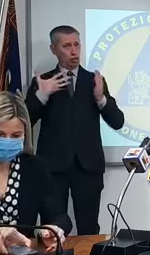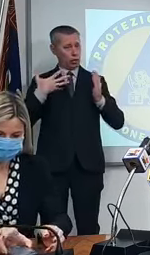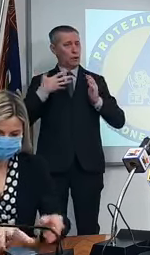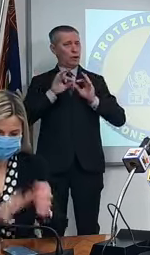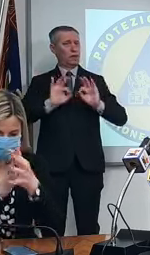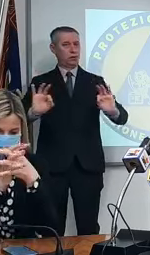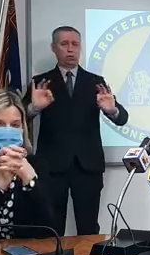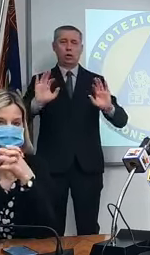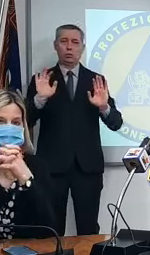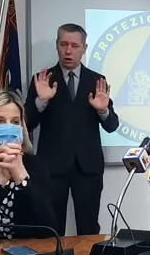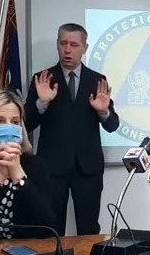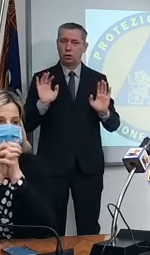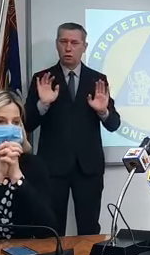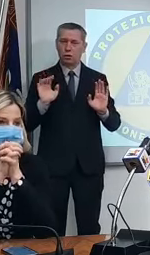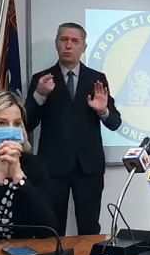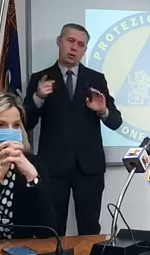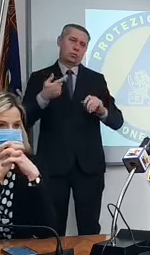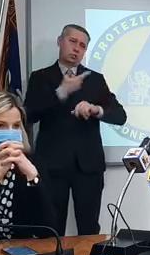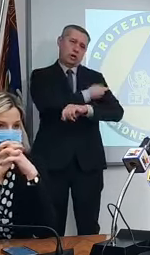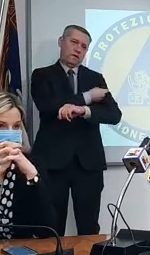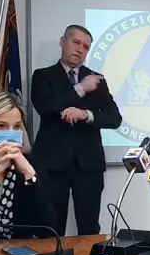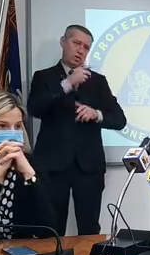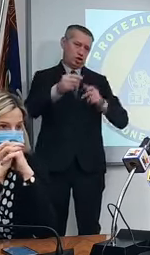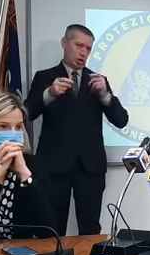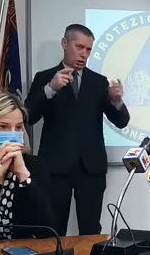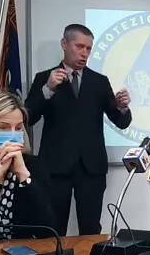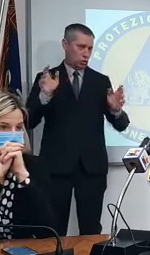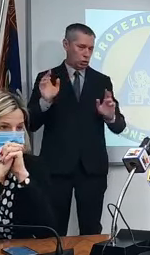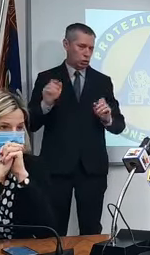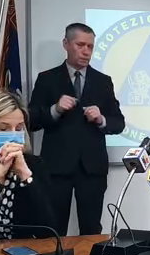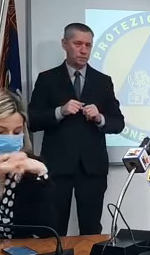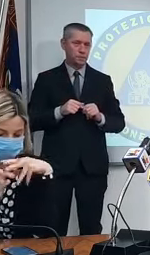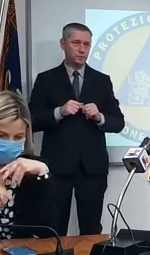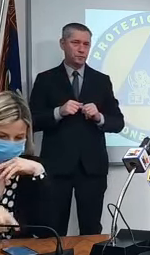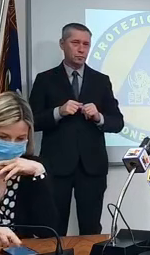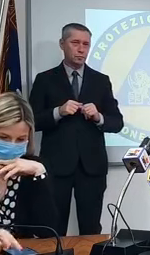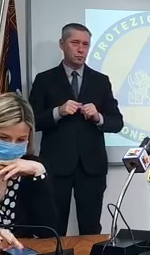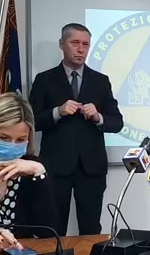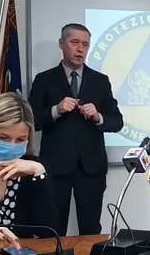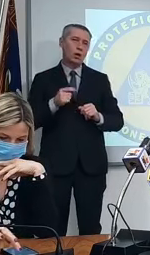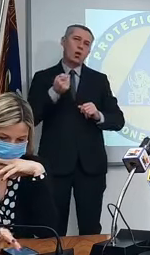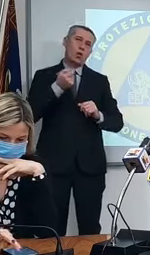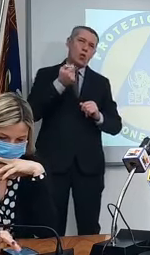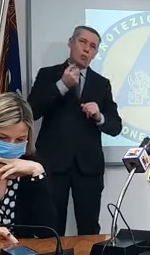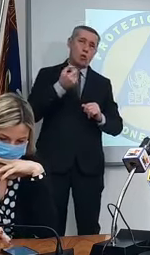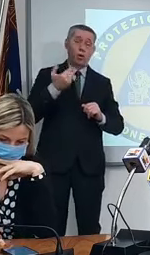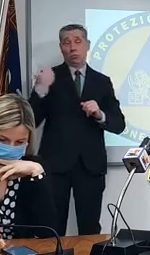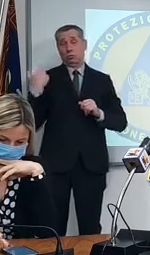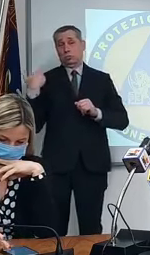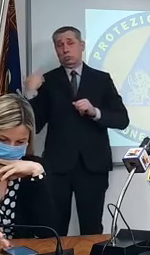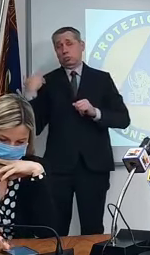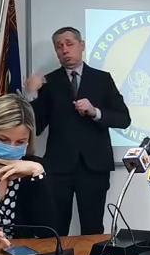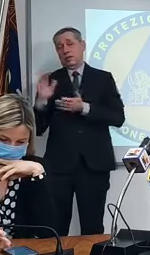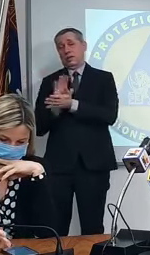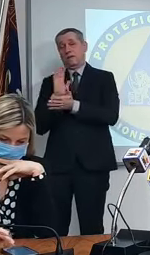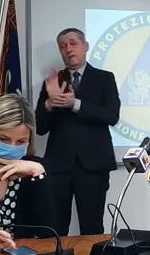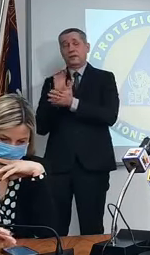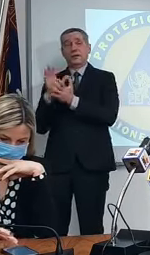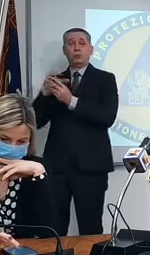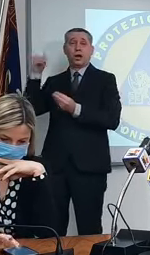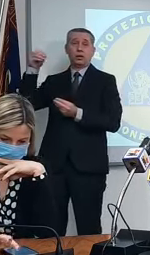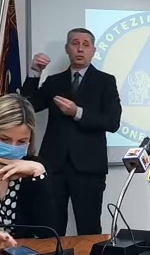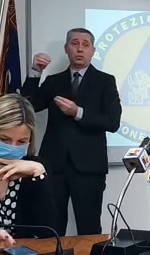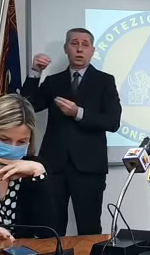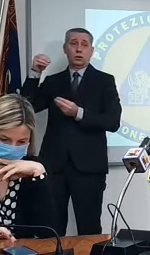le vaccinazioni. Abbiamo avuto ovviamente una flessione al periodo pasquale che è ragionevole. Considerate che